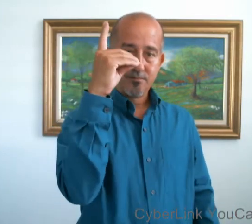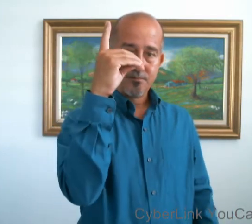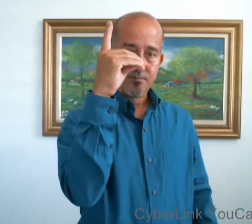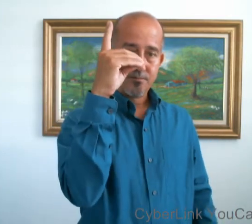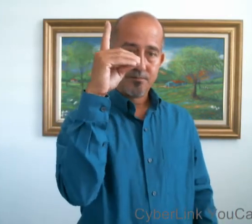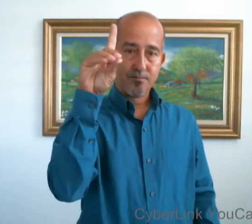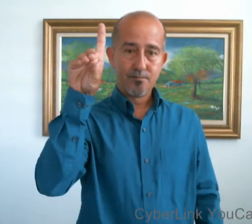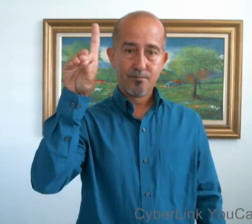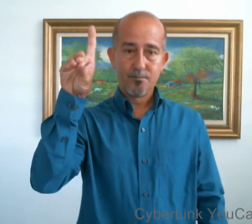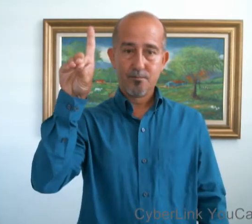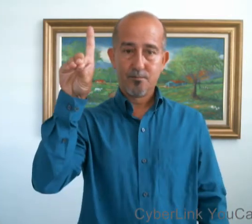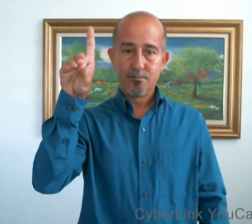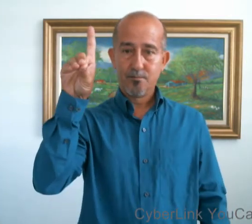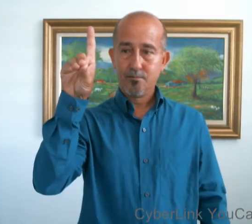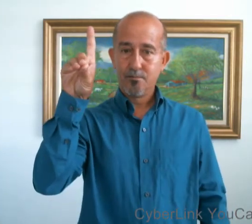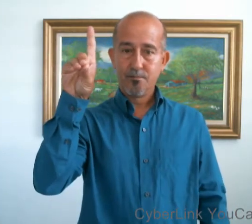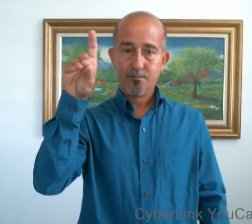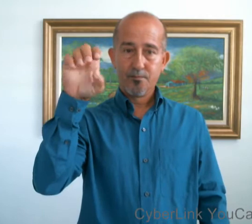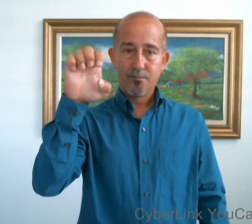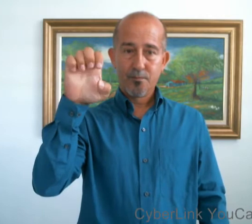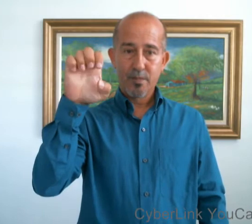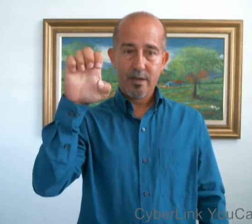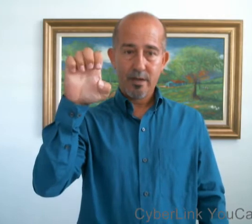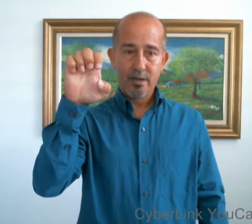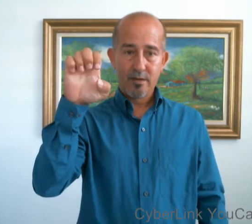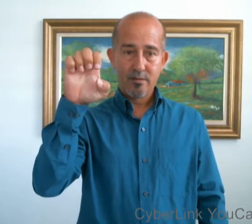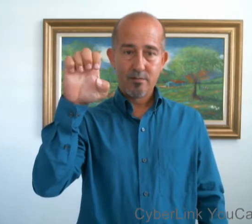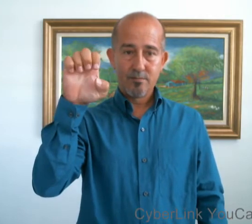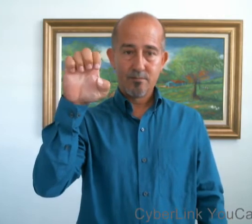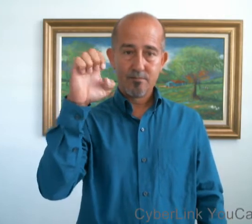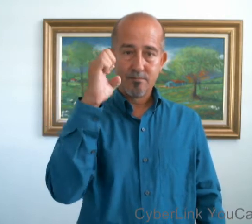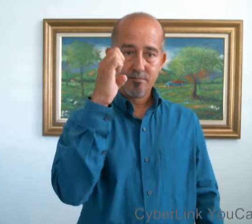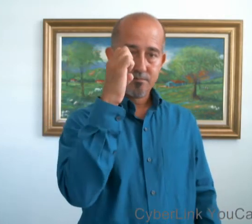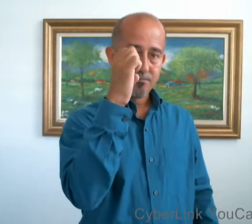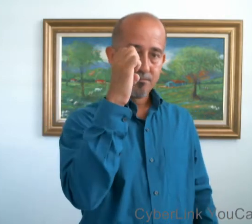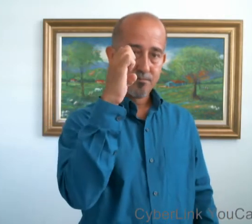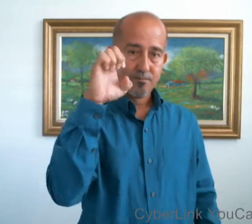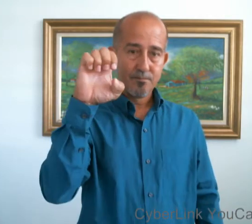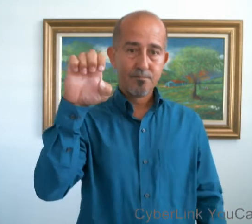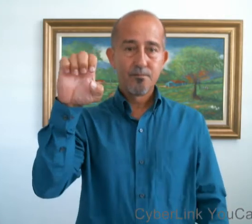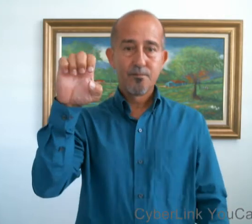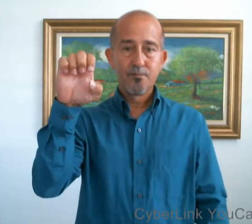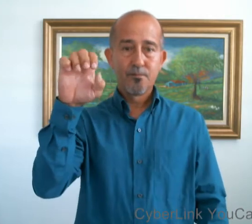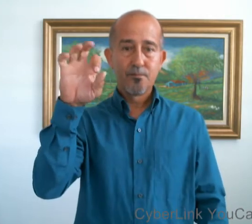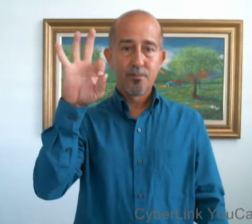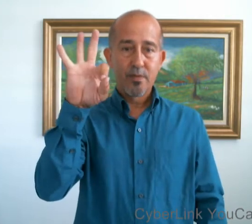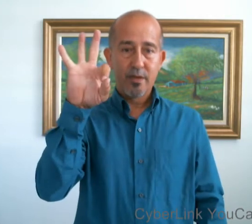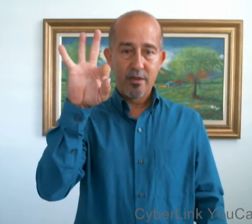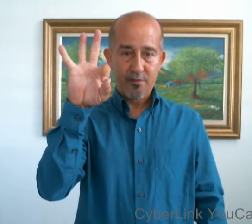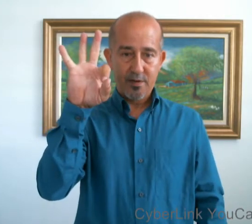E, F,